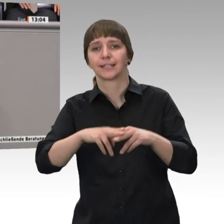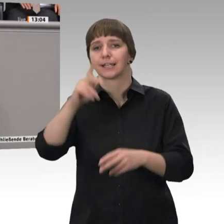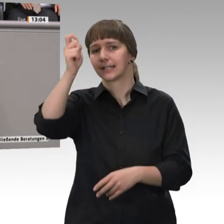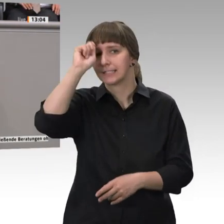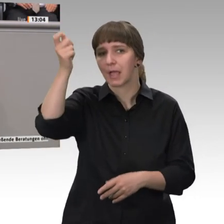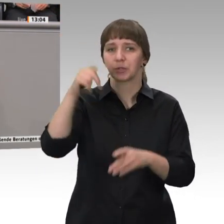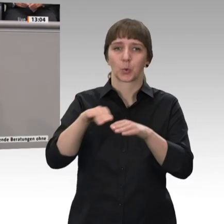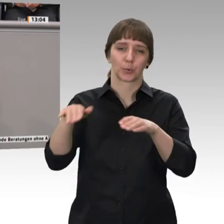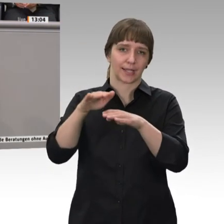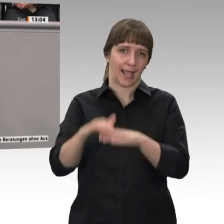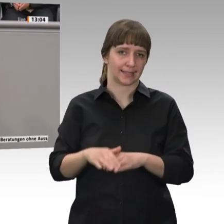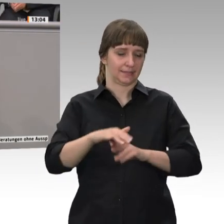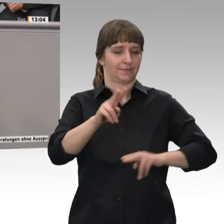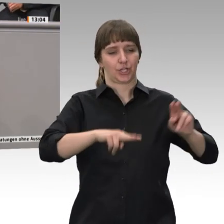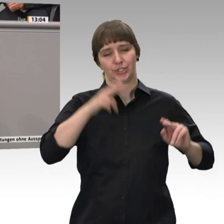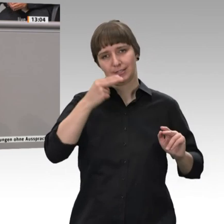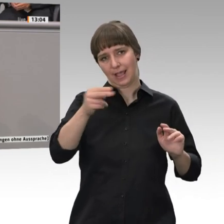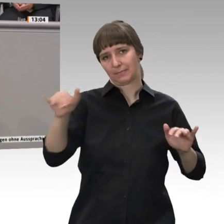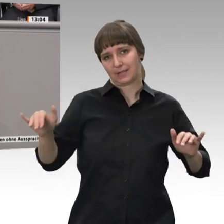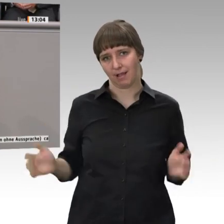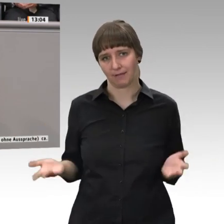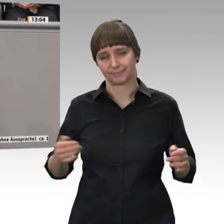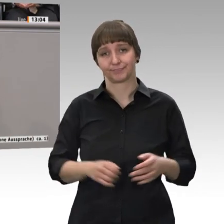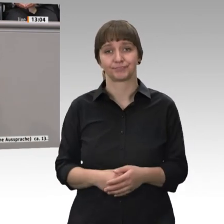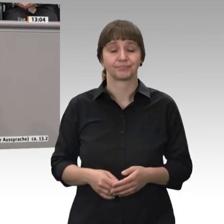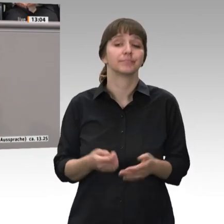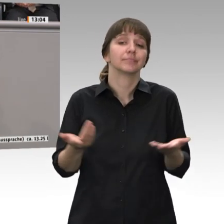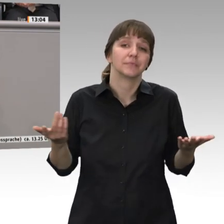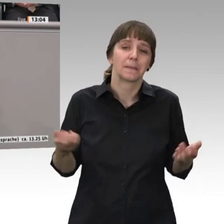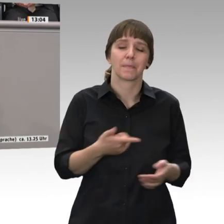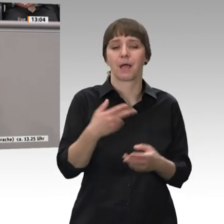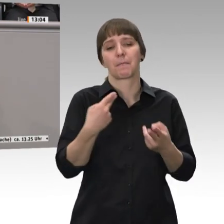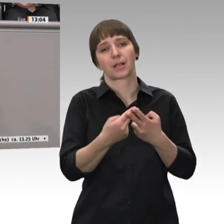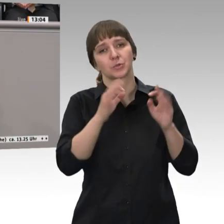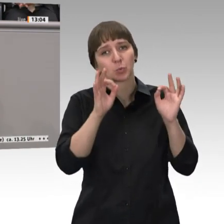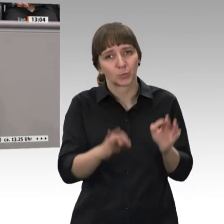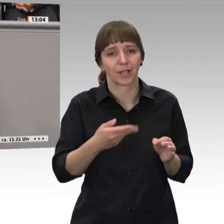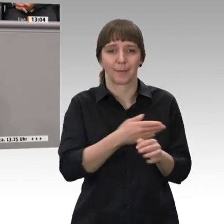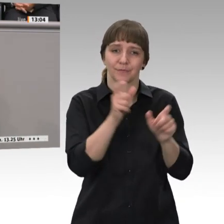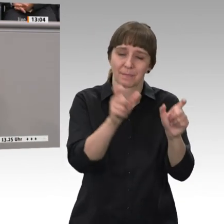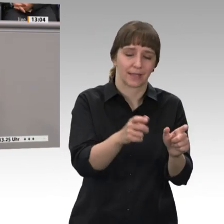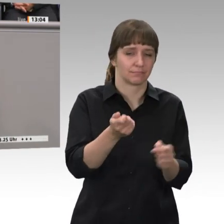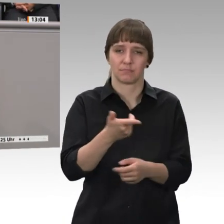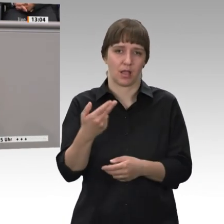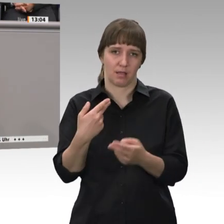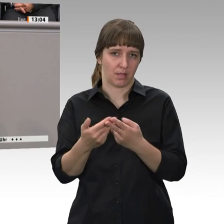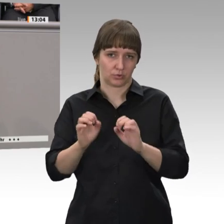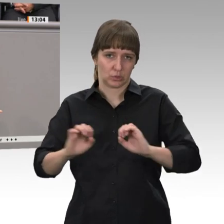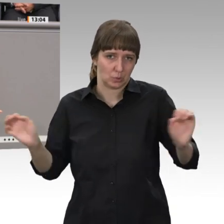Einige sind mehr, andere sind weniger oder gar nicht geeignet, Armut zu vermeiden oder den Menschen Respekt entgegenzubringen. Das